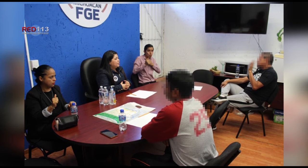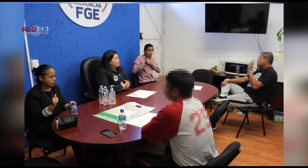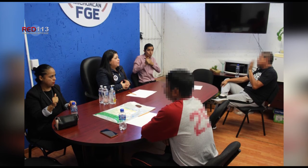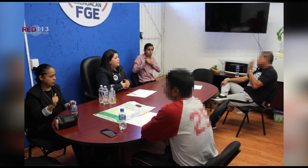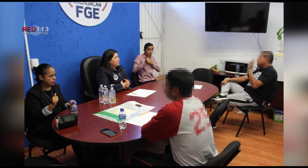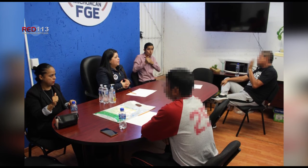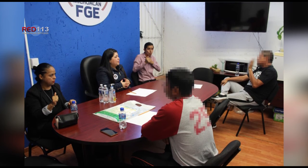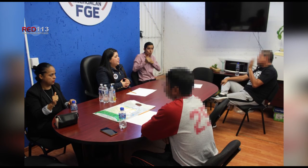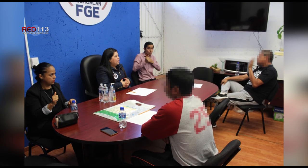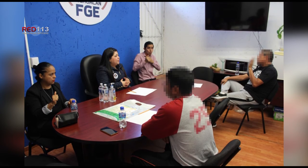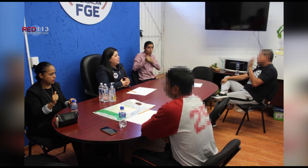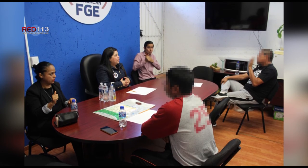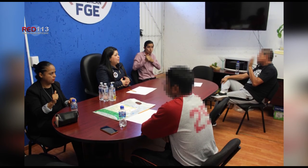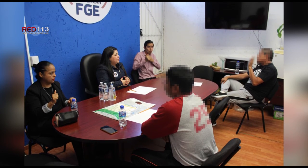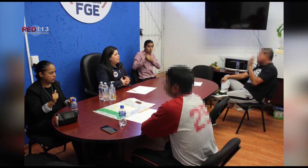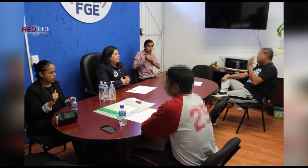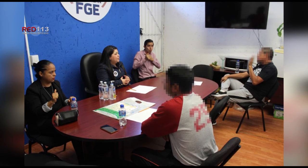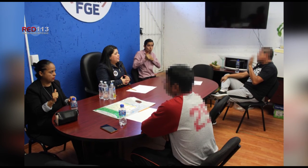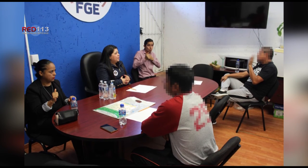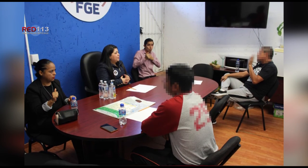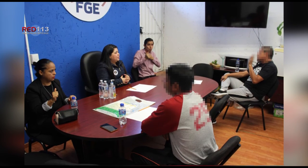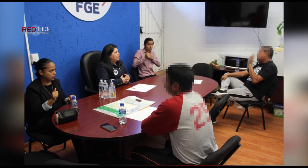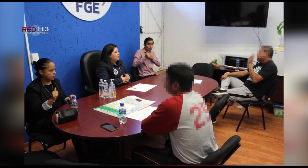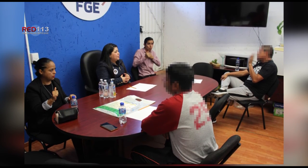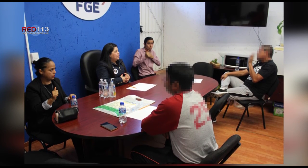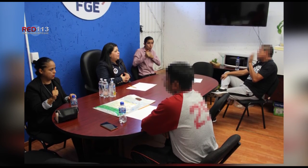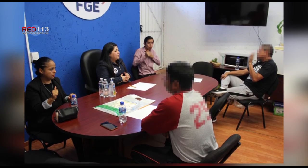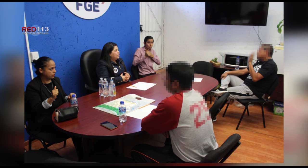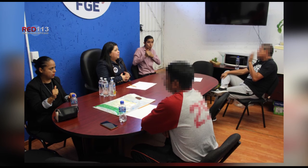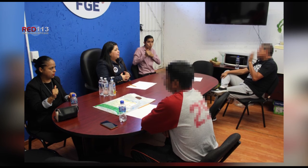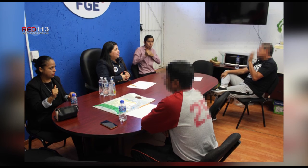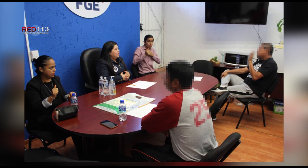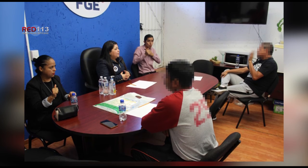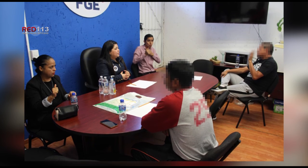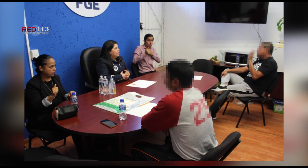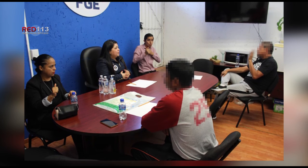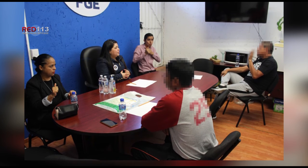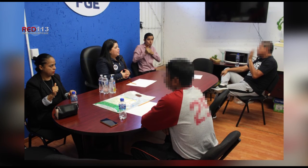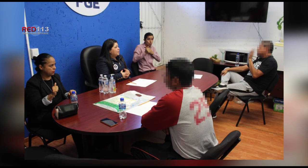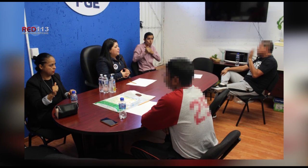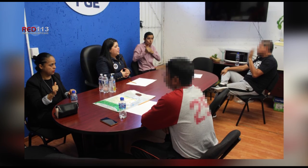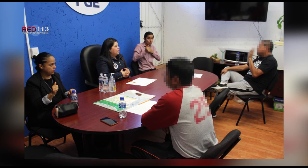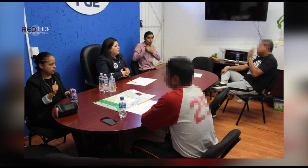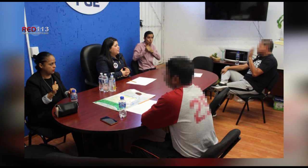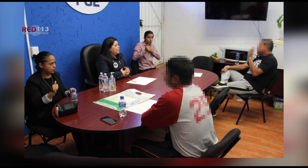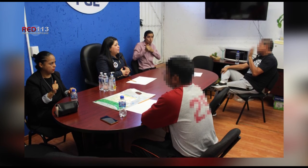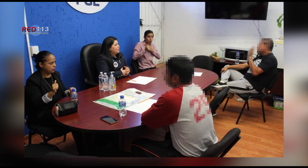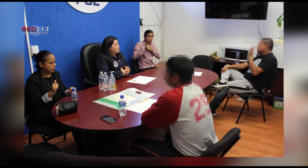comentó que para la institución que encabeza el Fiscal General Adrián López Solís, la defensa, garantía, protección y difusión de estas